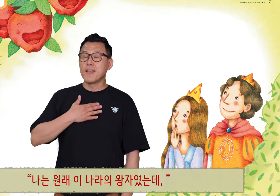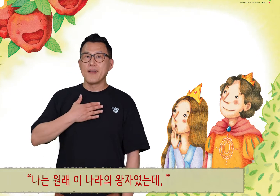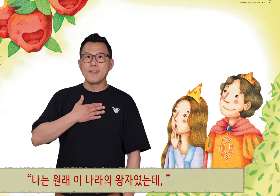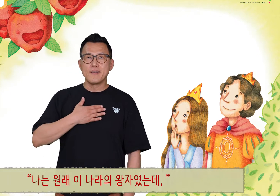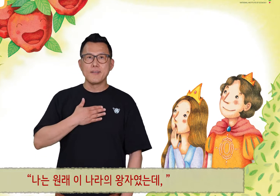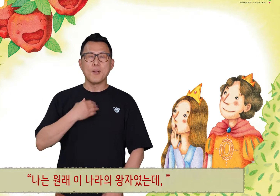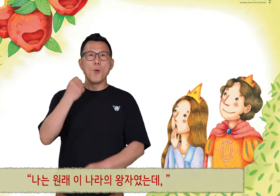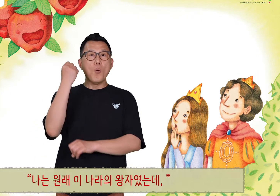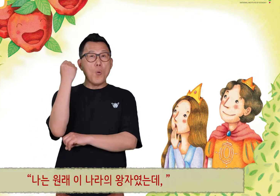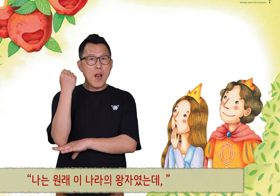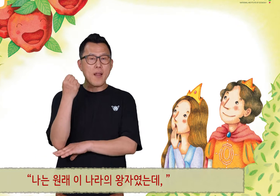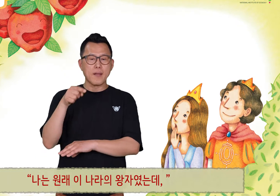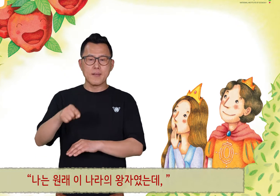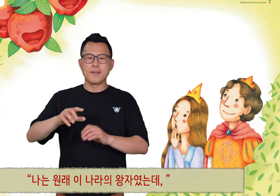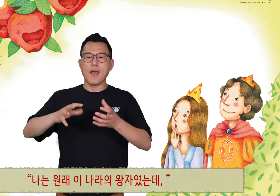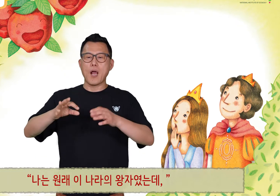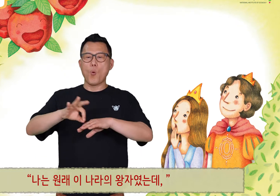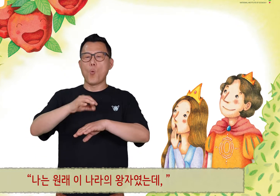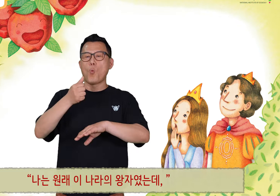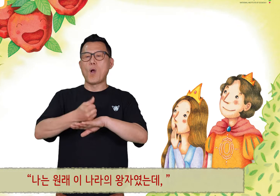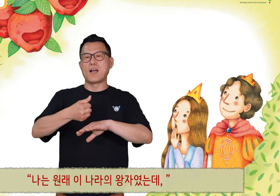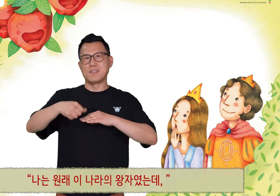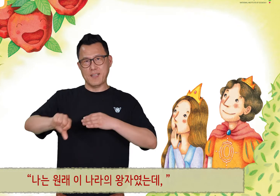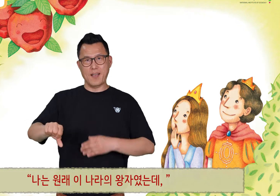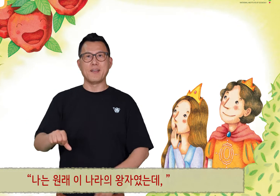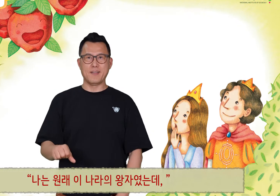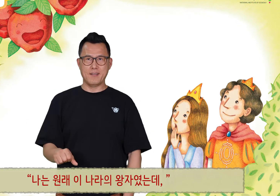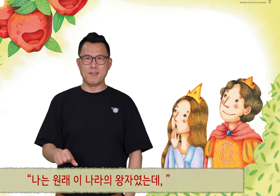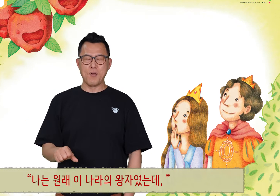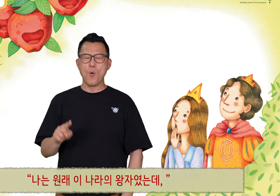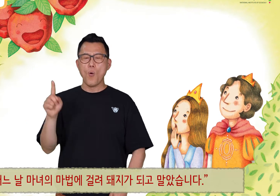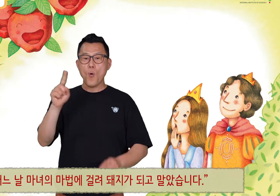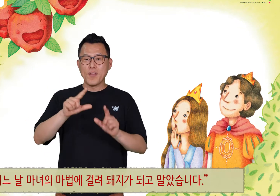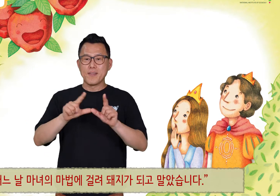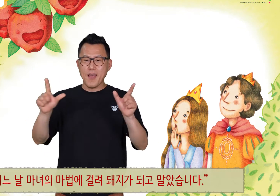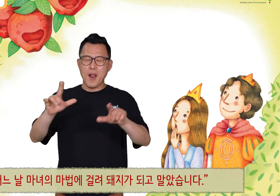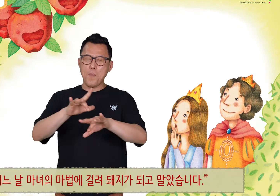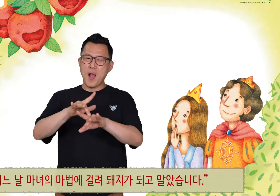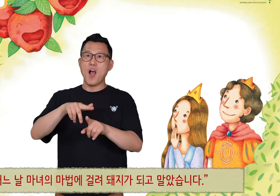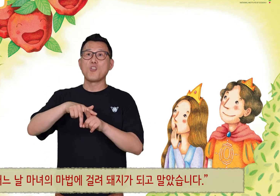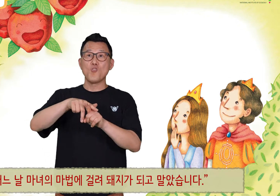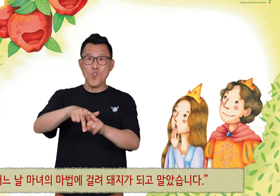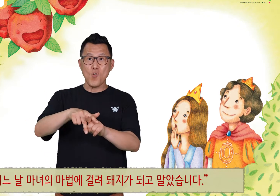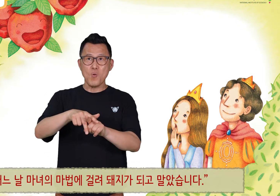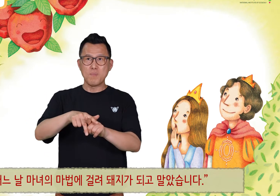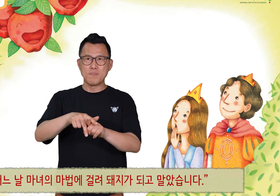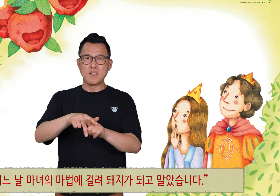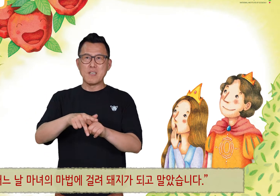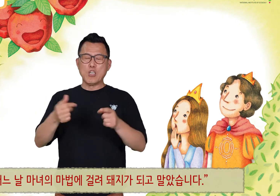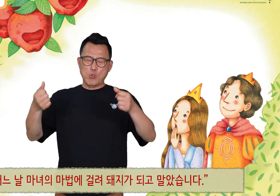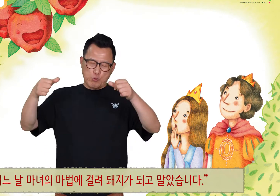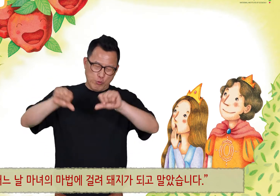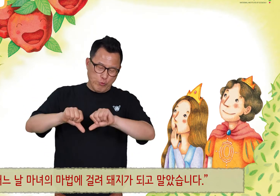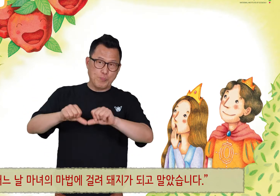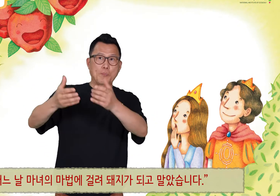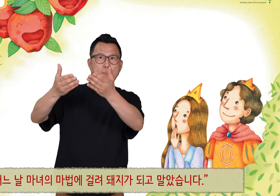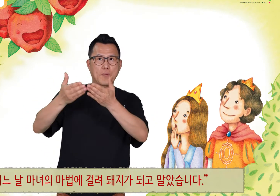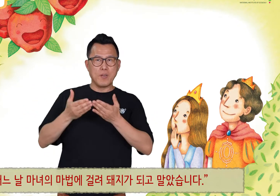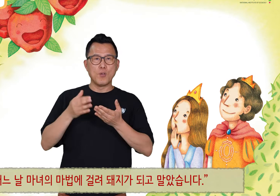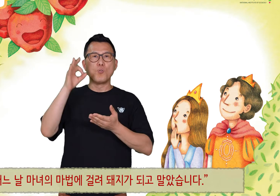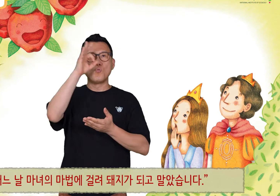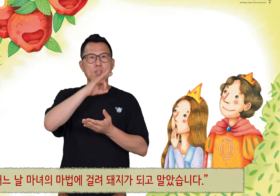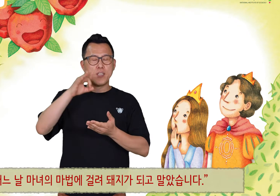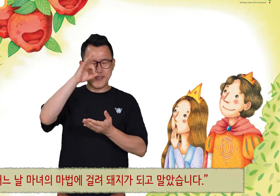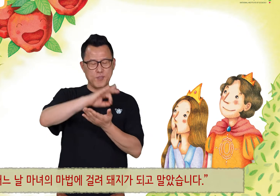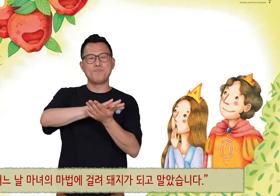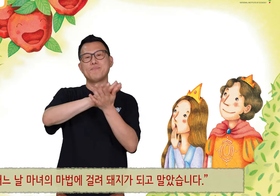나는 원래 이 나라의 왕자였는데, 어느 날 마녀의 마법에 걸려 돼지가 되고